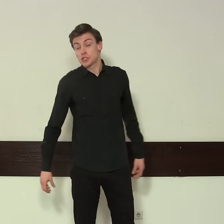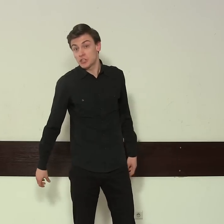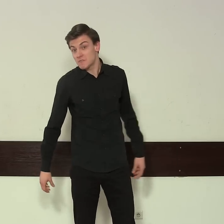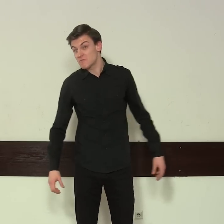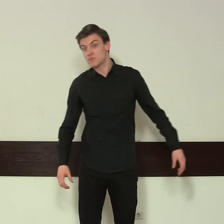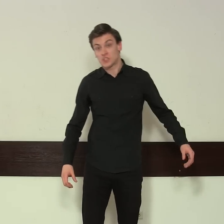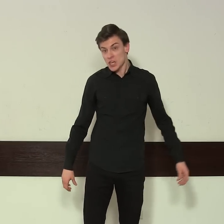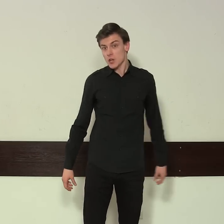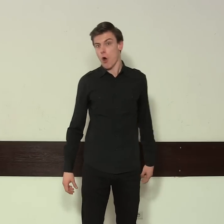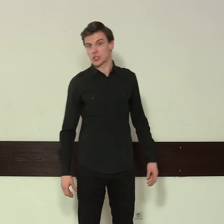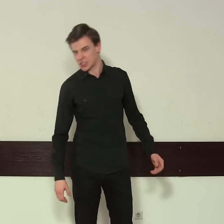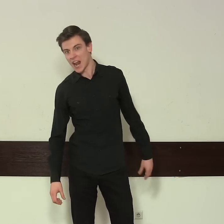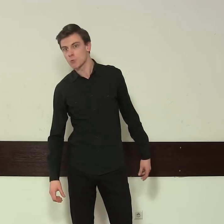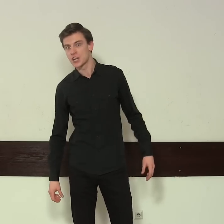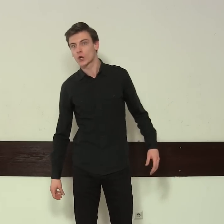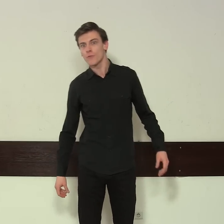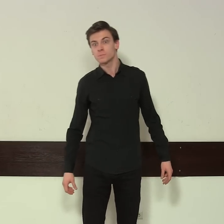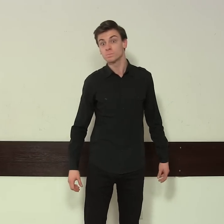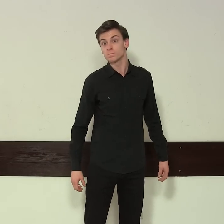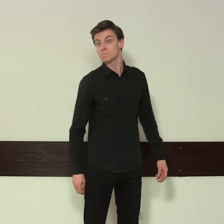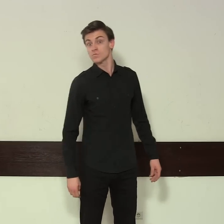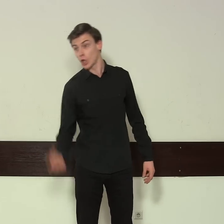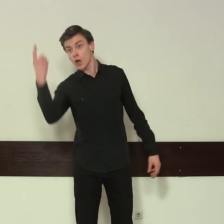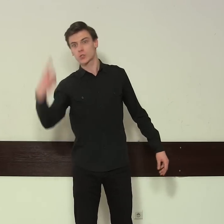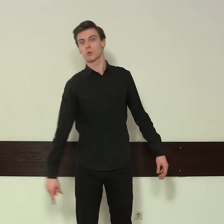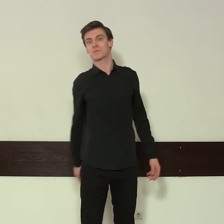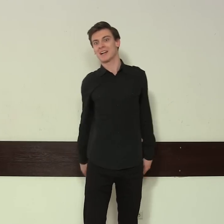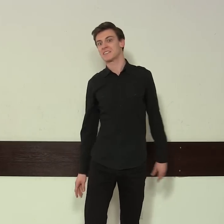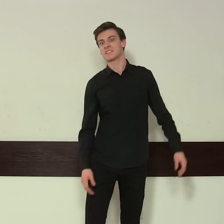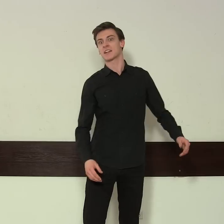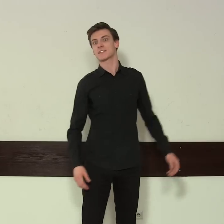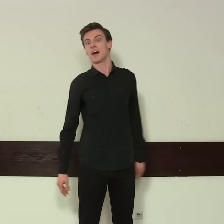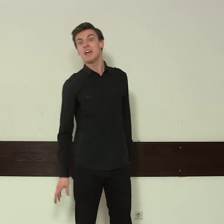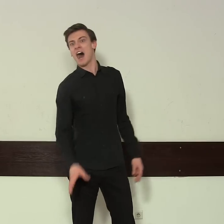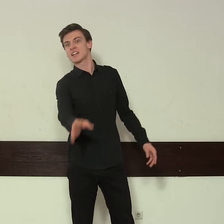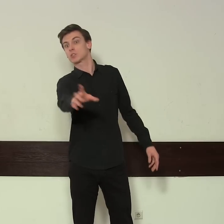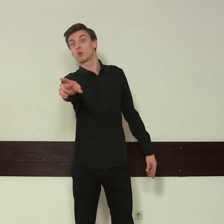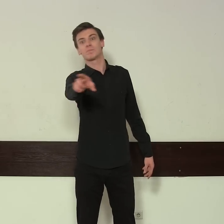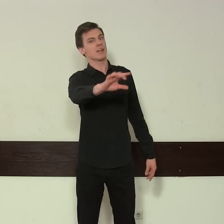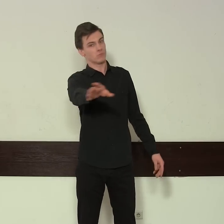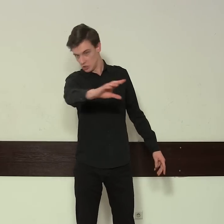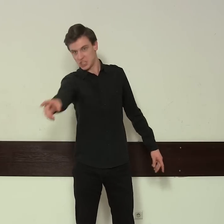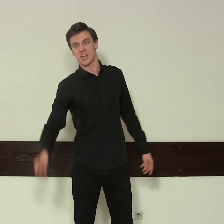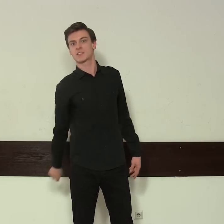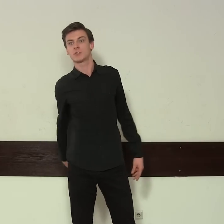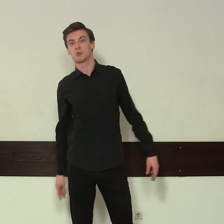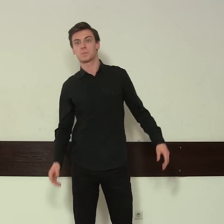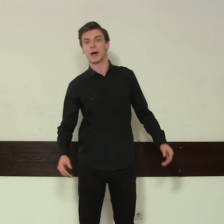Czy ty oszalał Ryków? To służba cesarska. A służbami nie jest drużba.